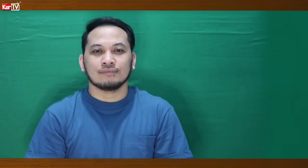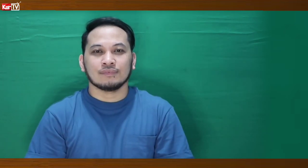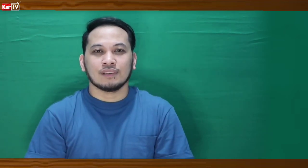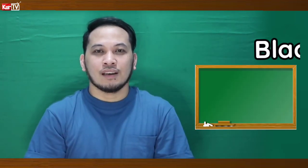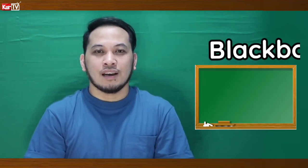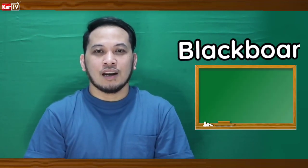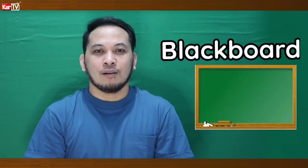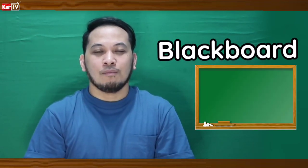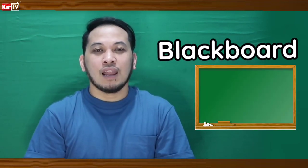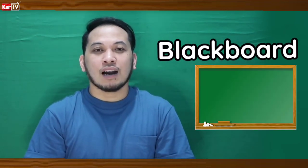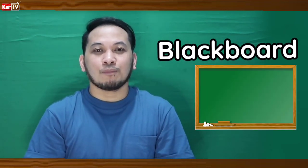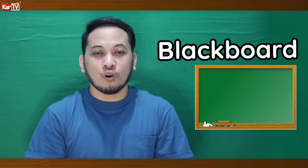Blackboard